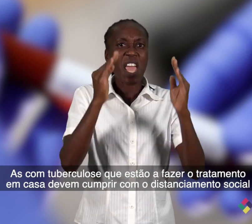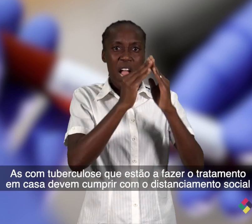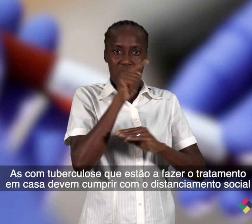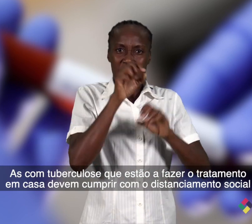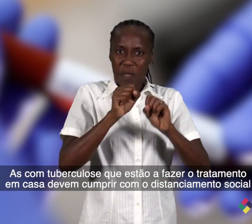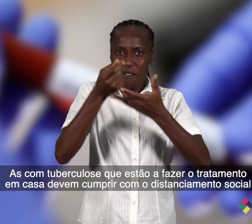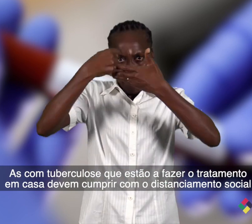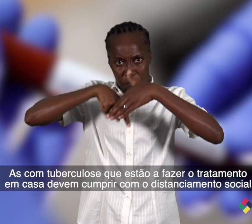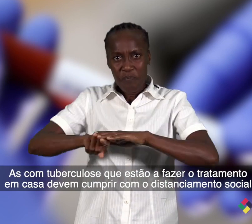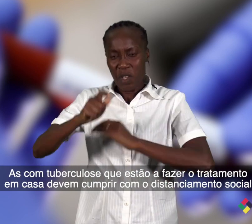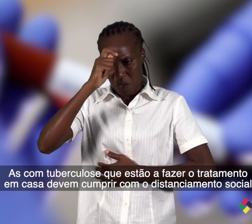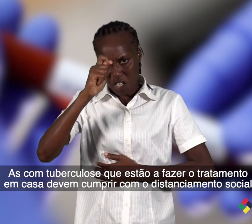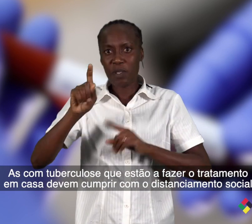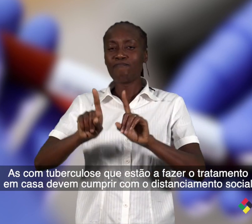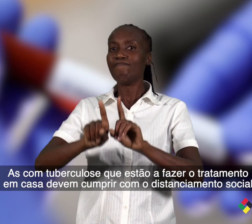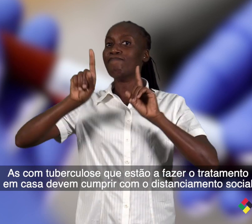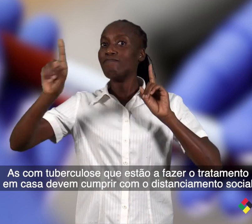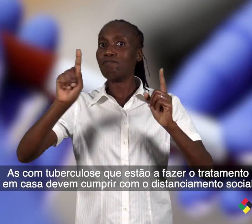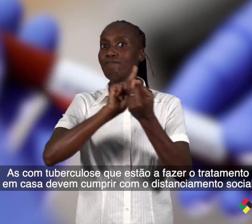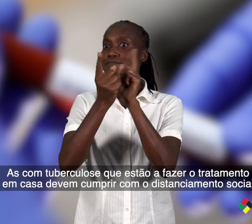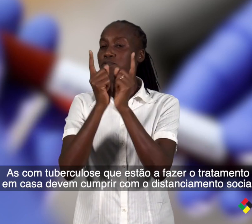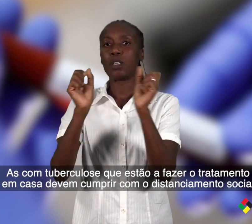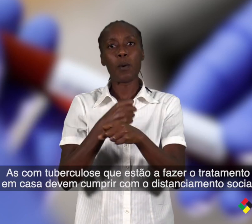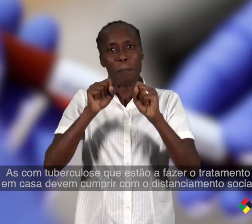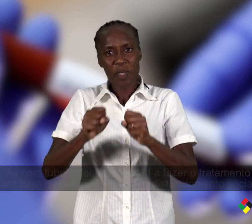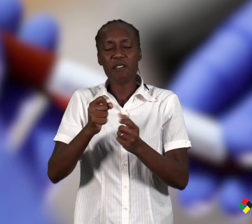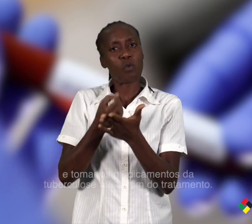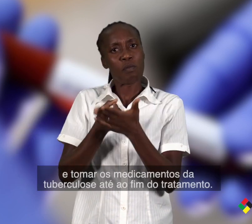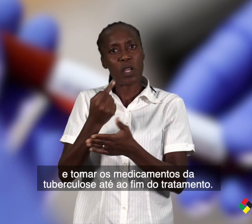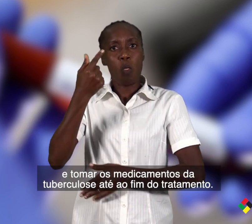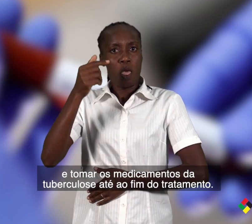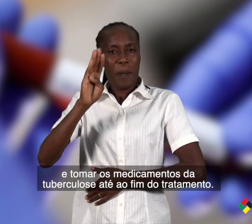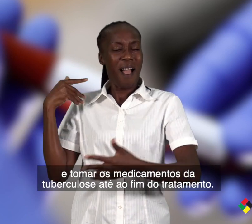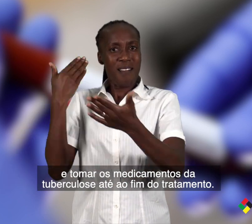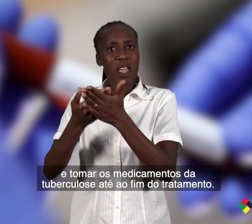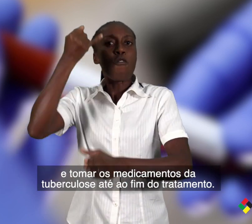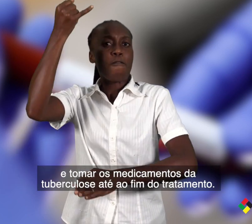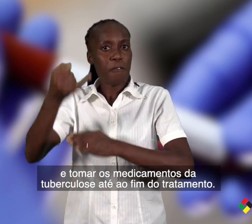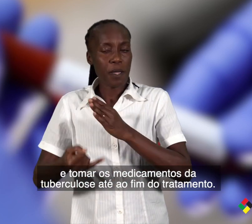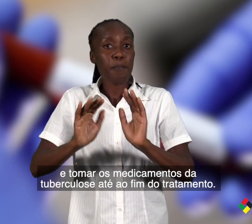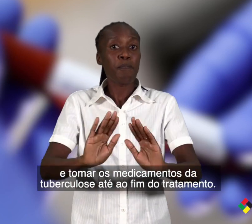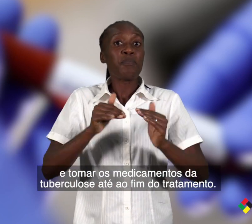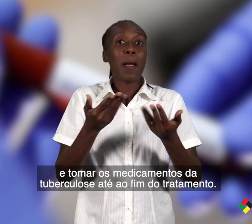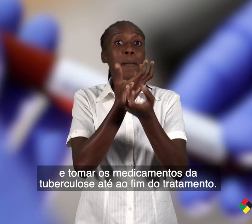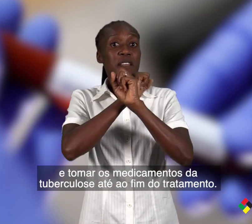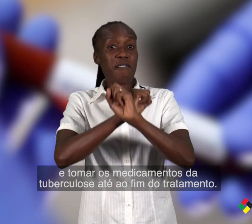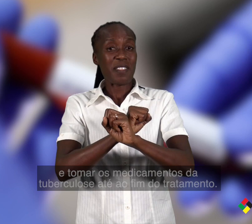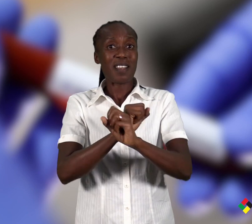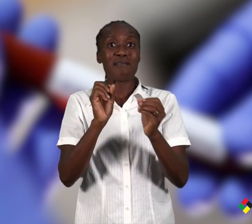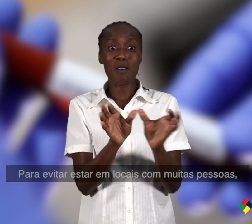fazer o tratamento em casa devem cumprir com o distanciamento social e tomar os medicamentos da tuberculose até ao fim do tratamento. Para evitar